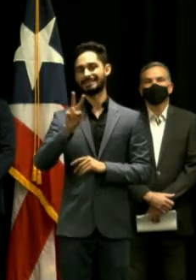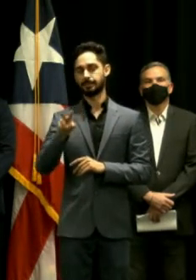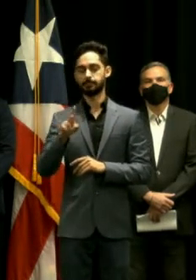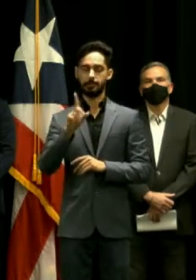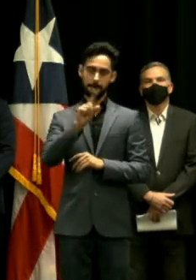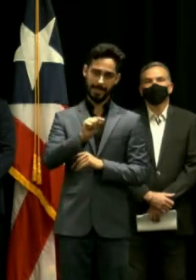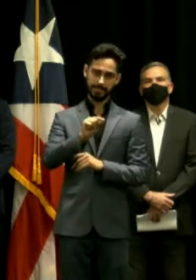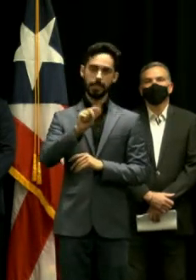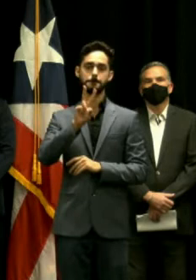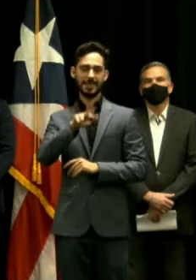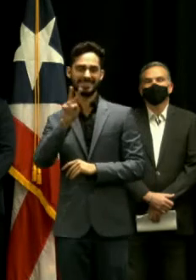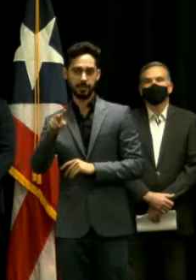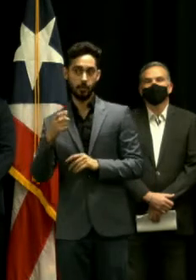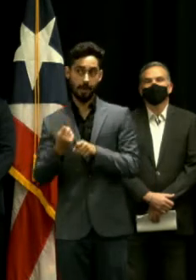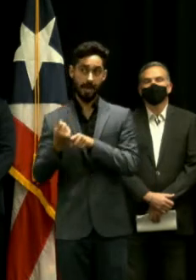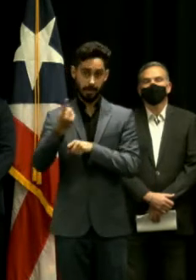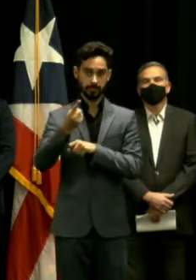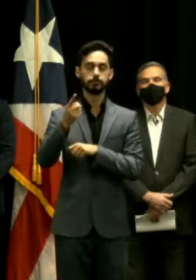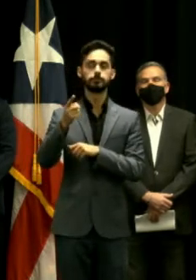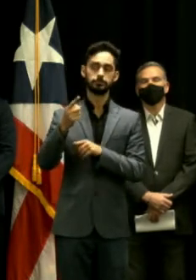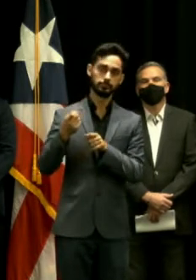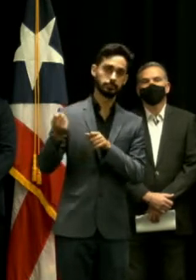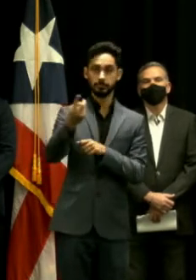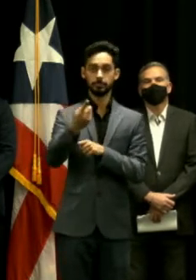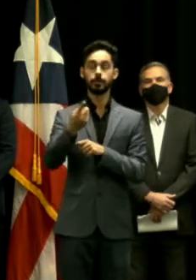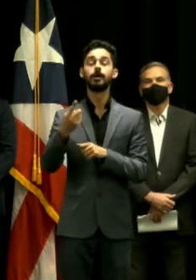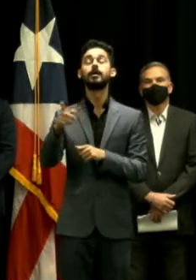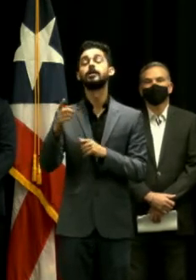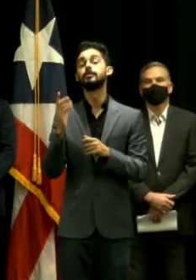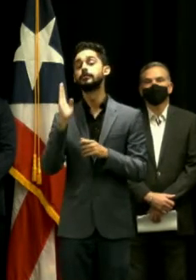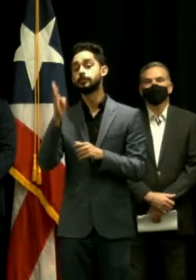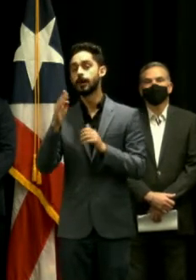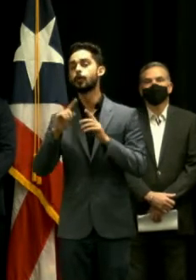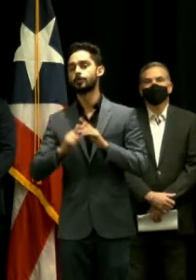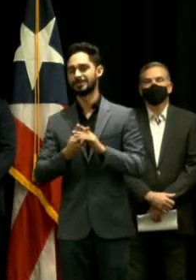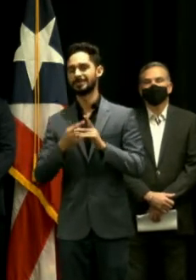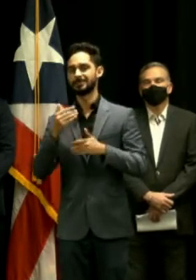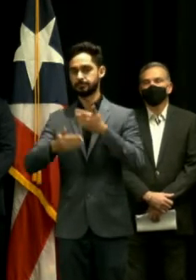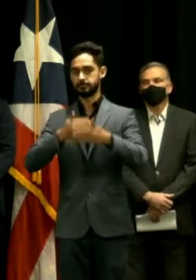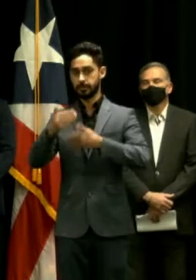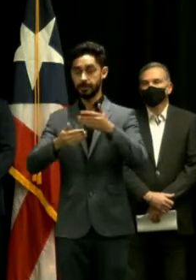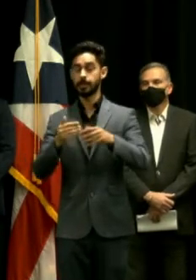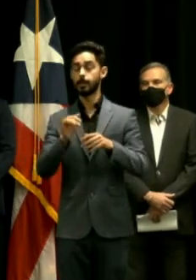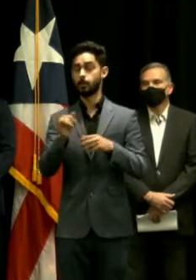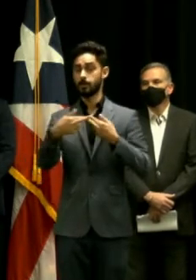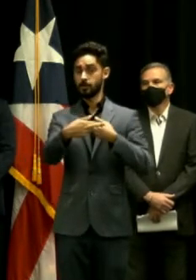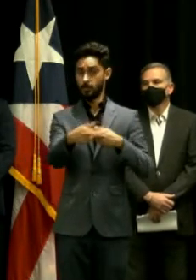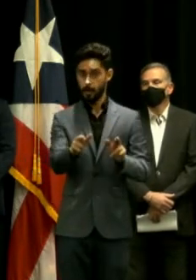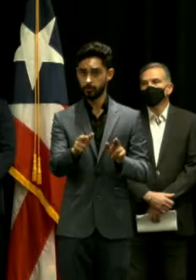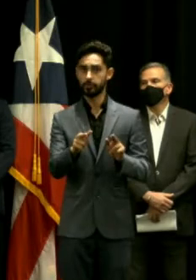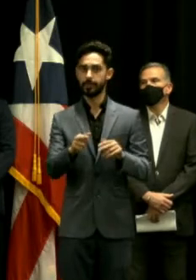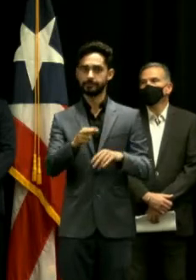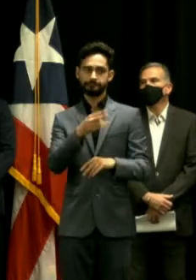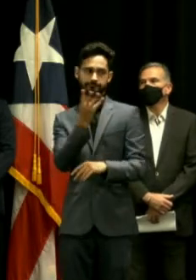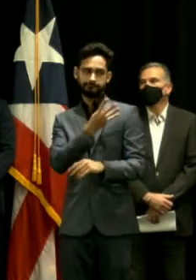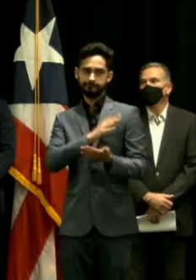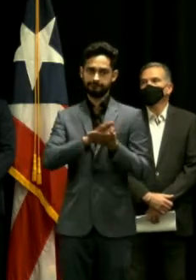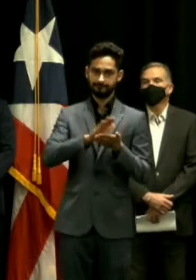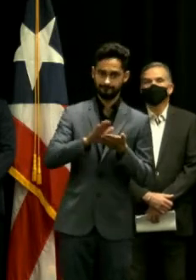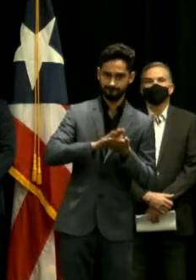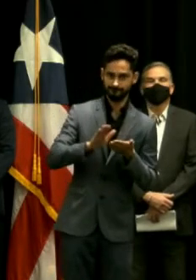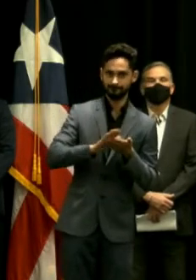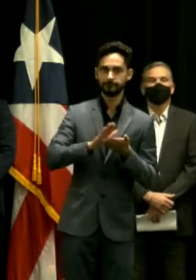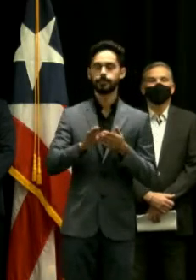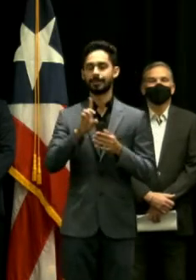La primera fase incluirá el centro de diálisis y los cuartos de máquinas que deben estar listos a final del próximo